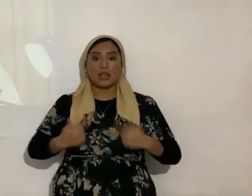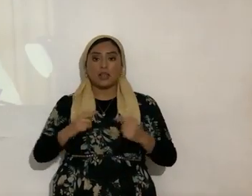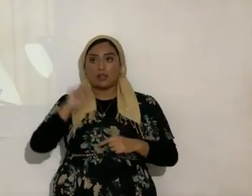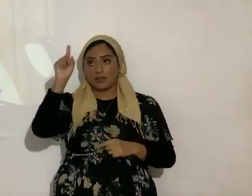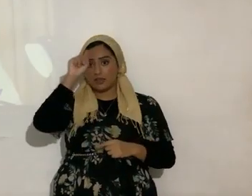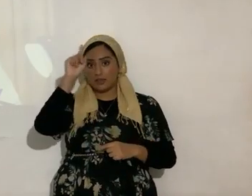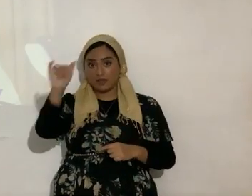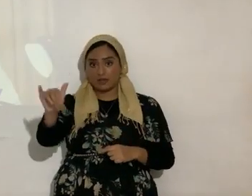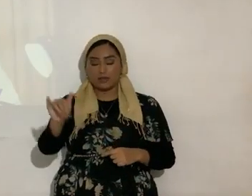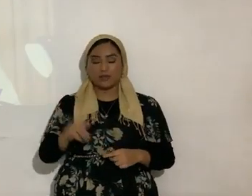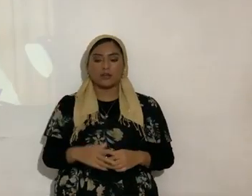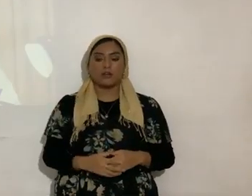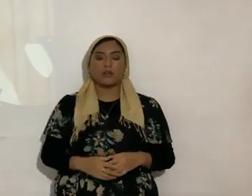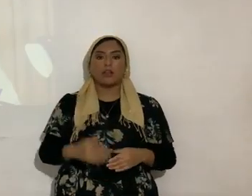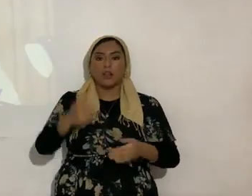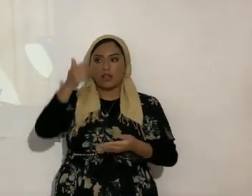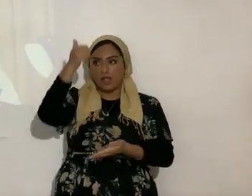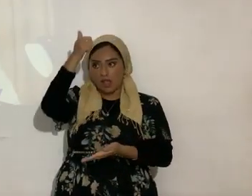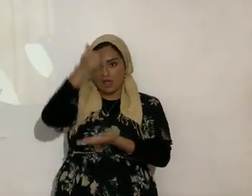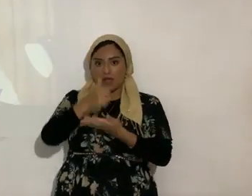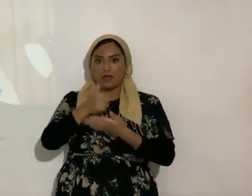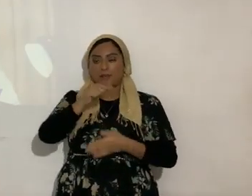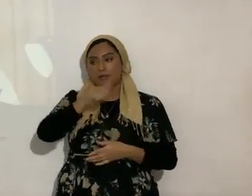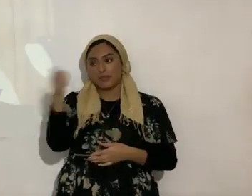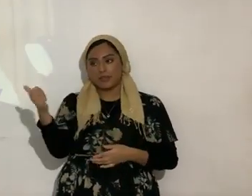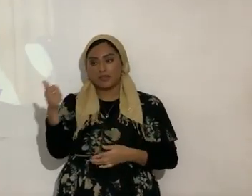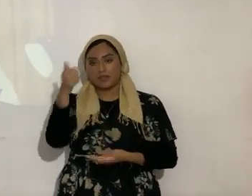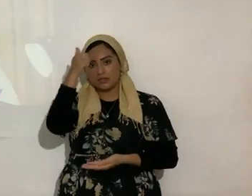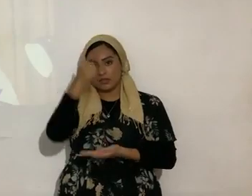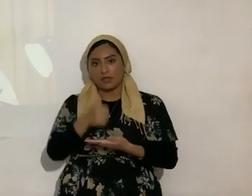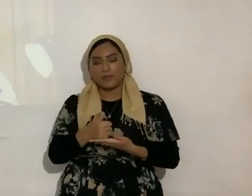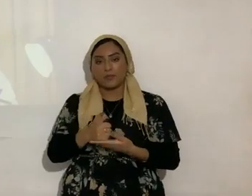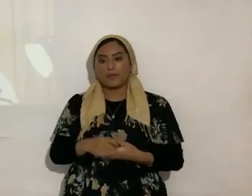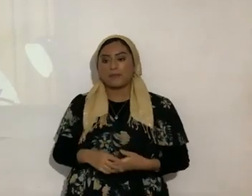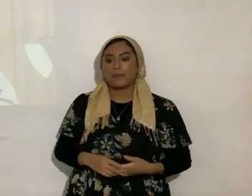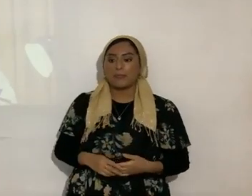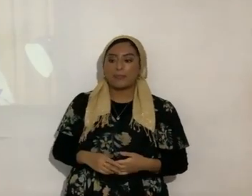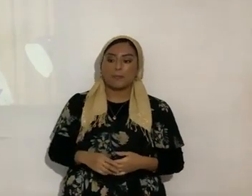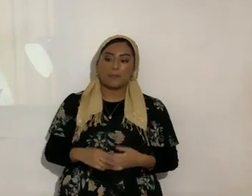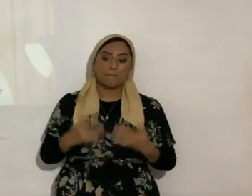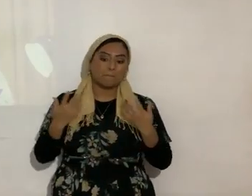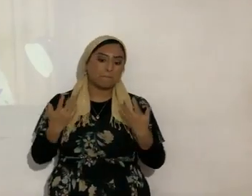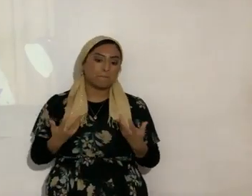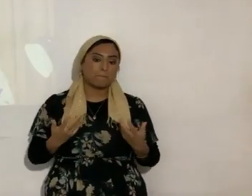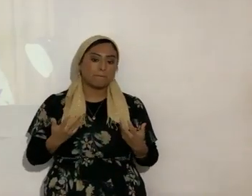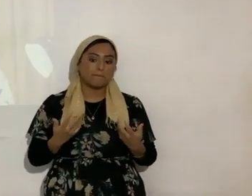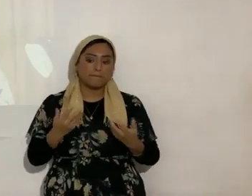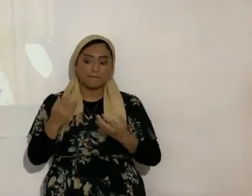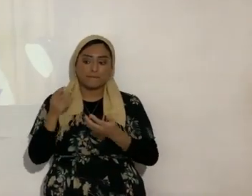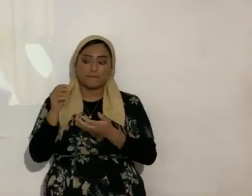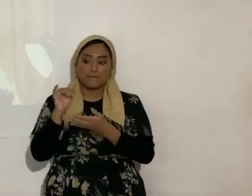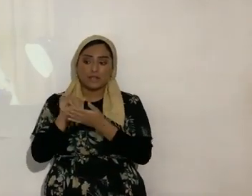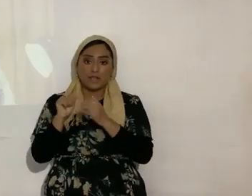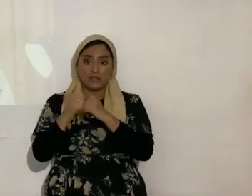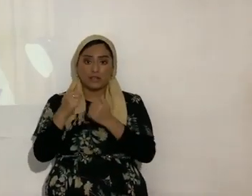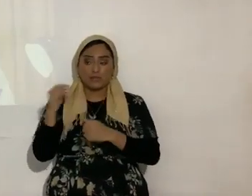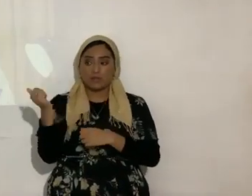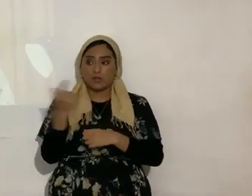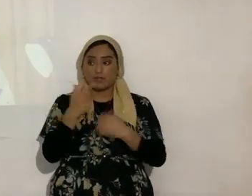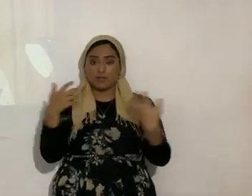las características es que ayuda a los demás entonces de esa manera unidos todos como cuerpo de